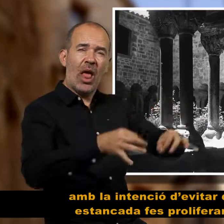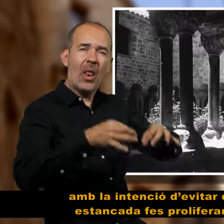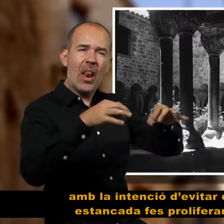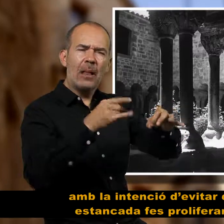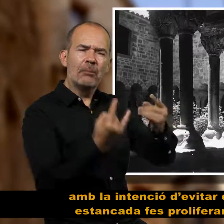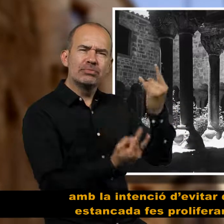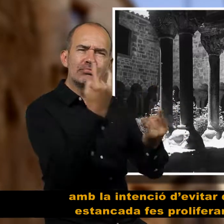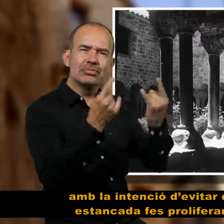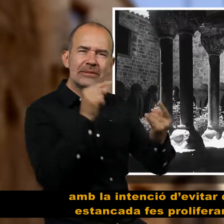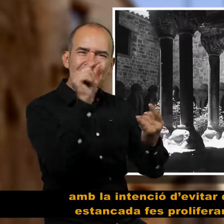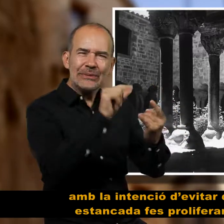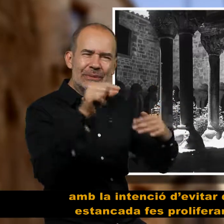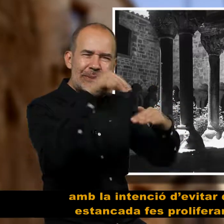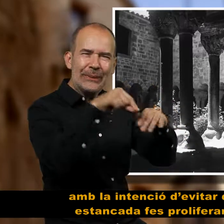fèrtils terres de conreus a peu pla.